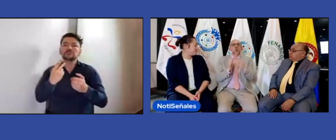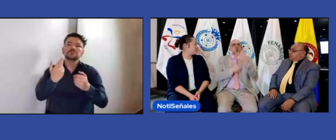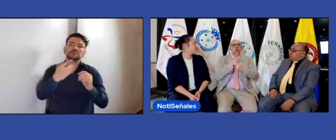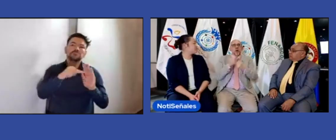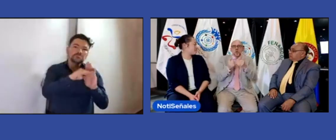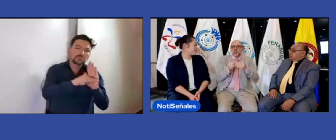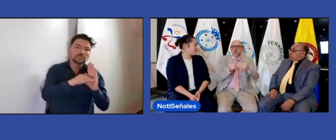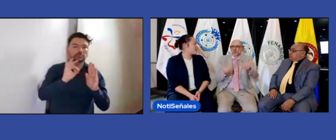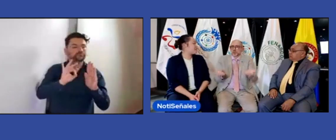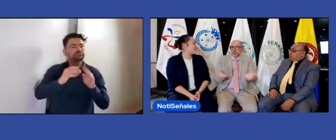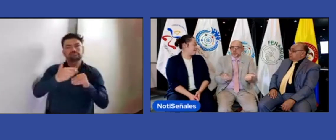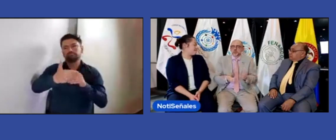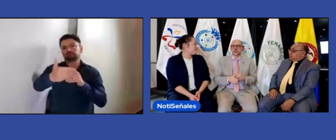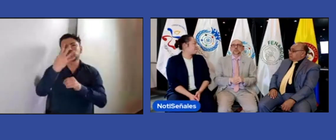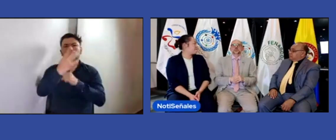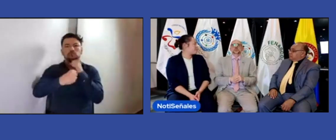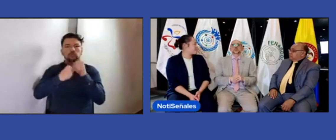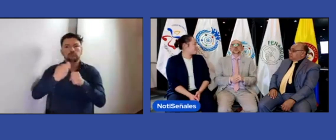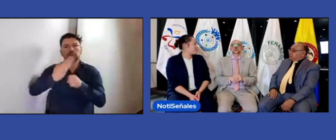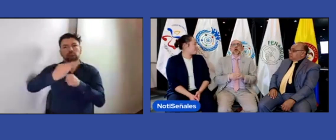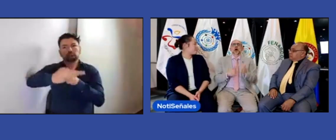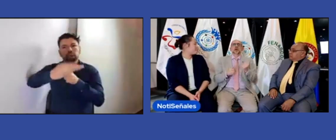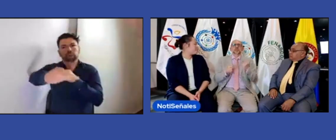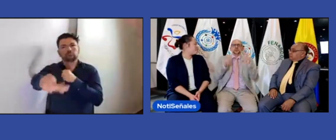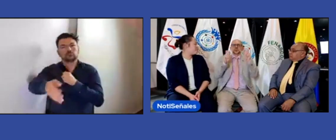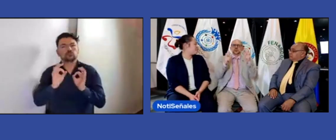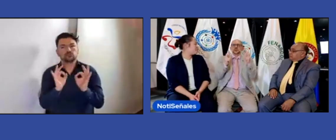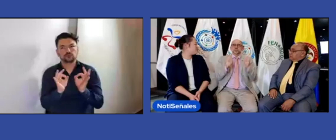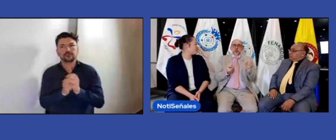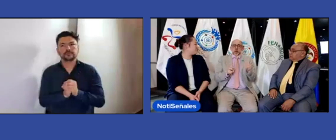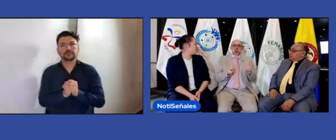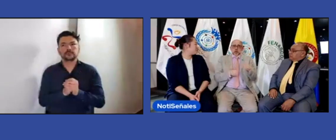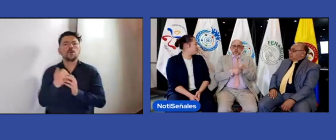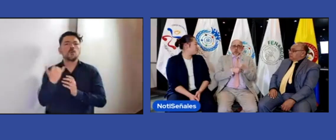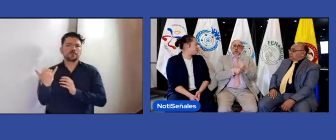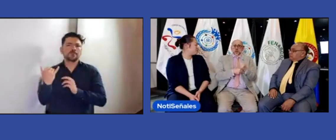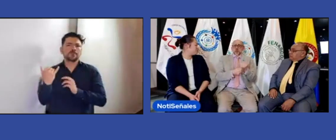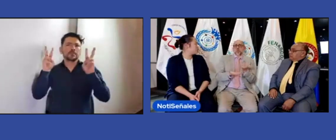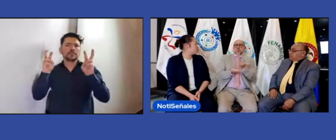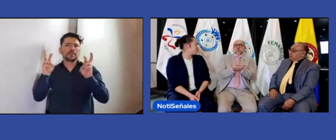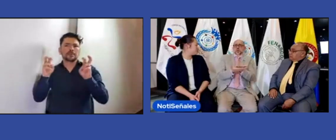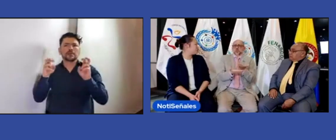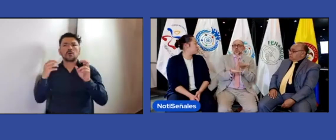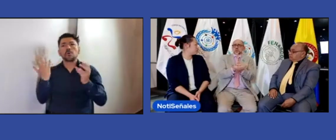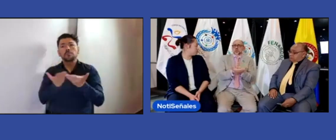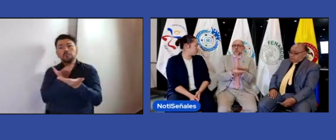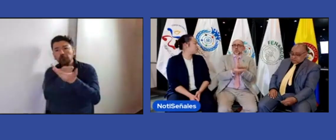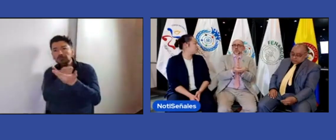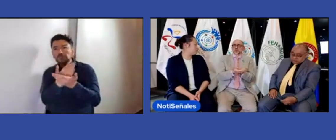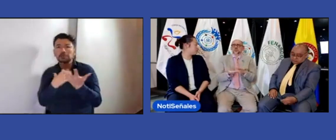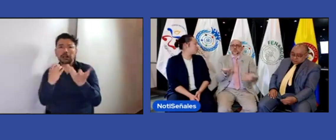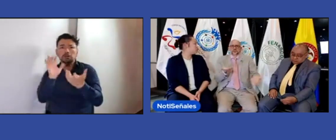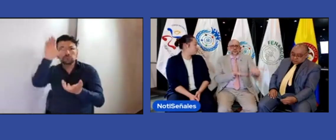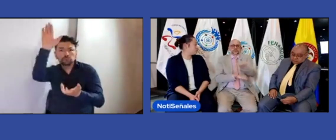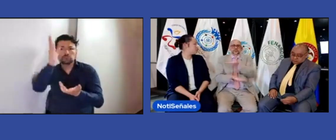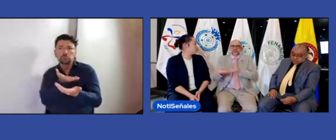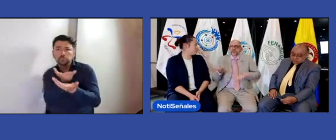dan los votos y se buscan los miembros de la junta directiva que estarán para los siguientes cuatro años. Que ellos